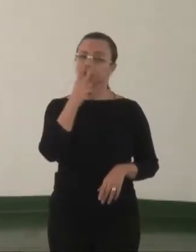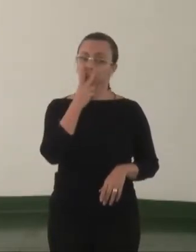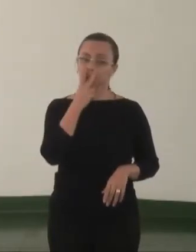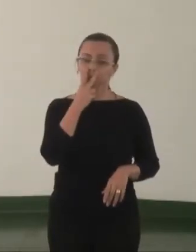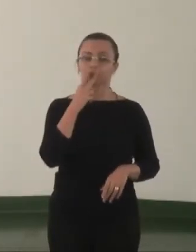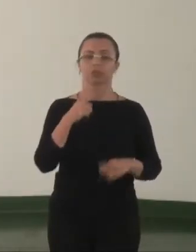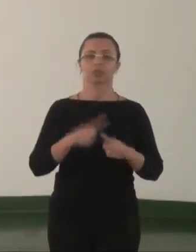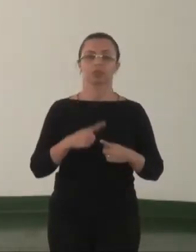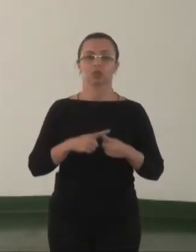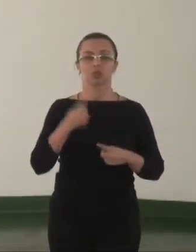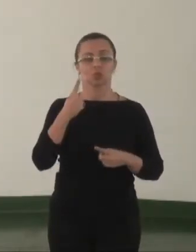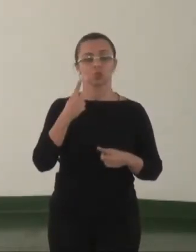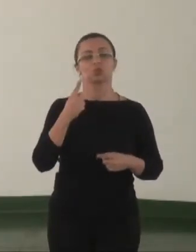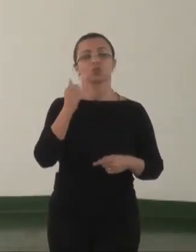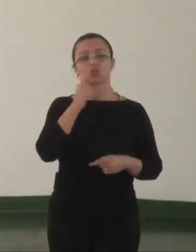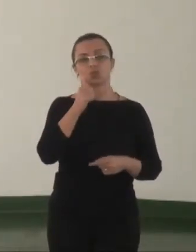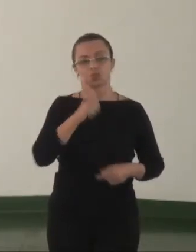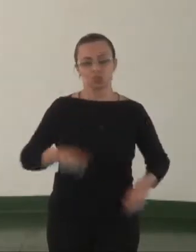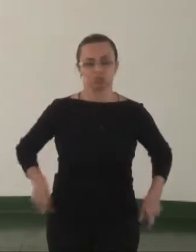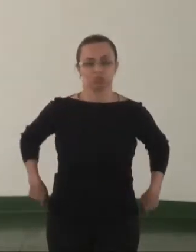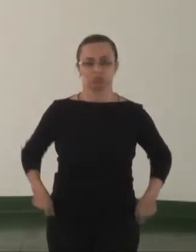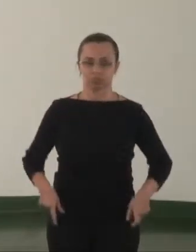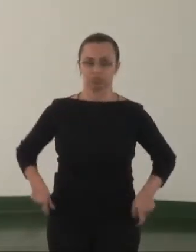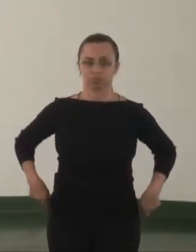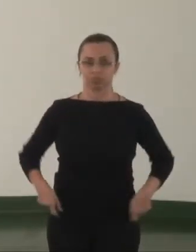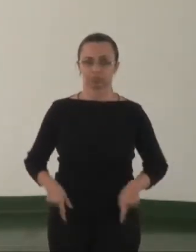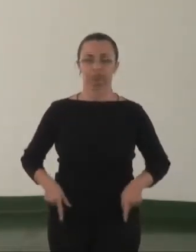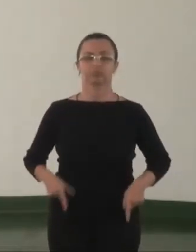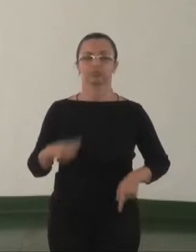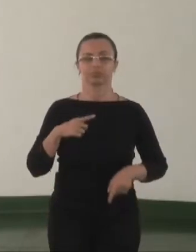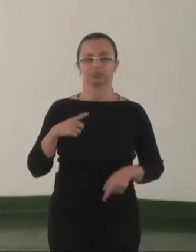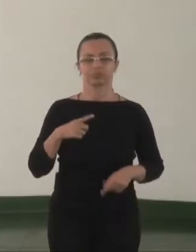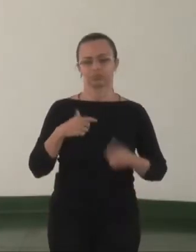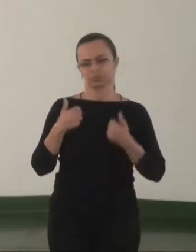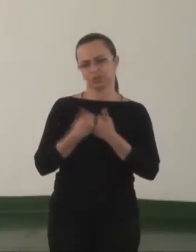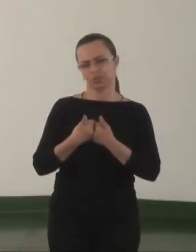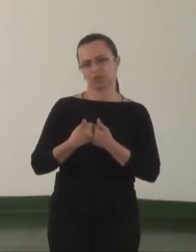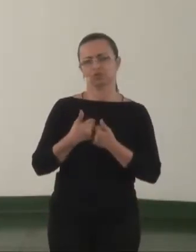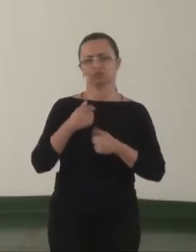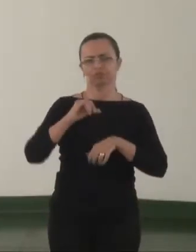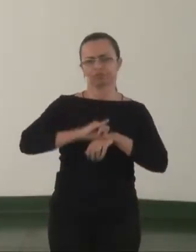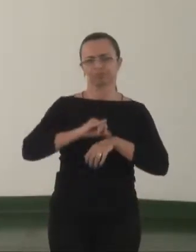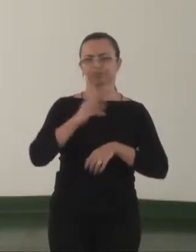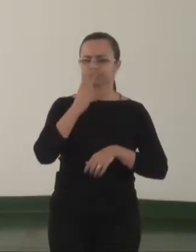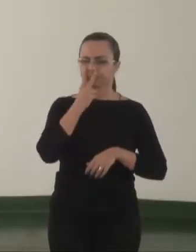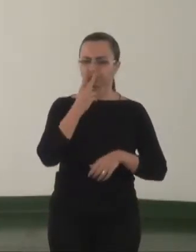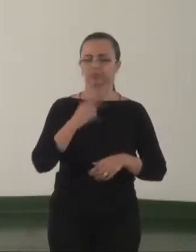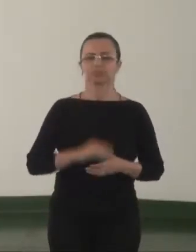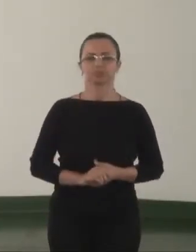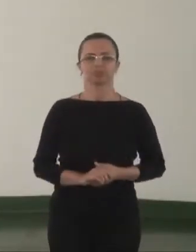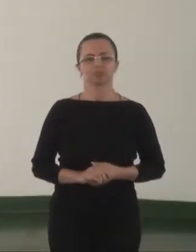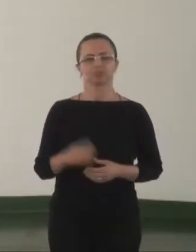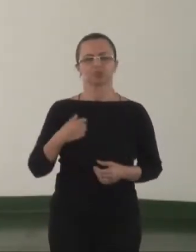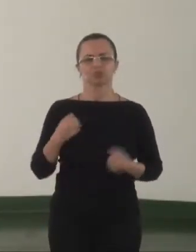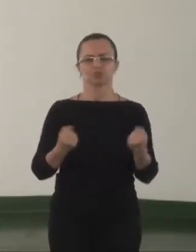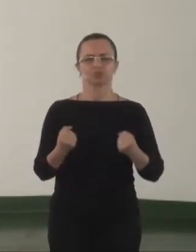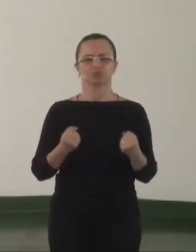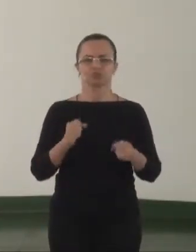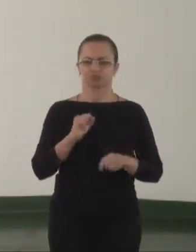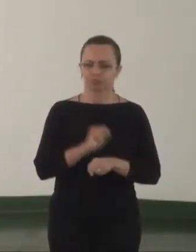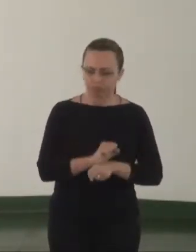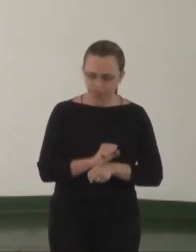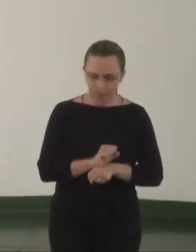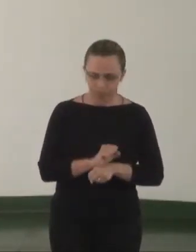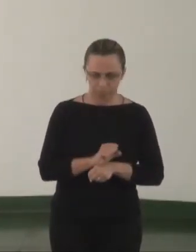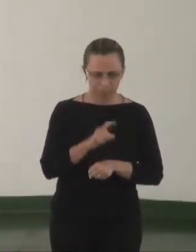uma cadeirante próxima à DEAN de Vitória e que eu parei meu carro e chamei o escrivão